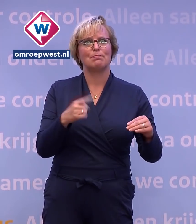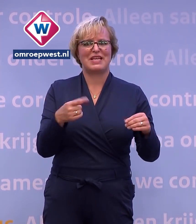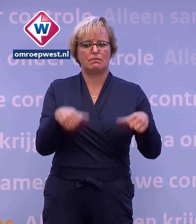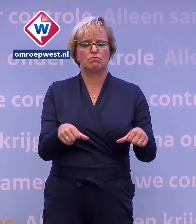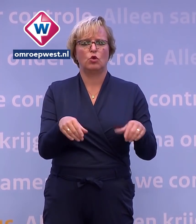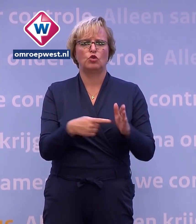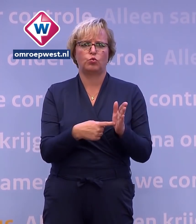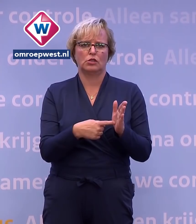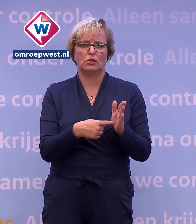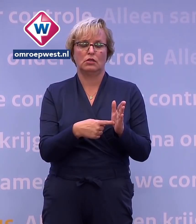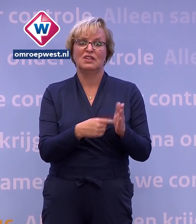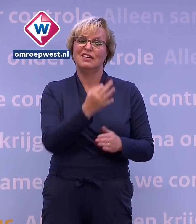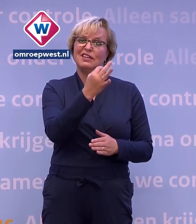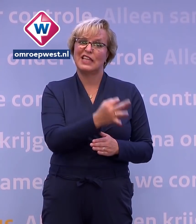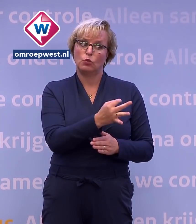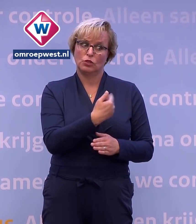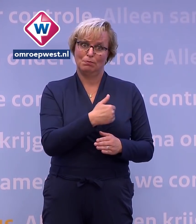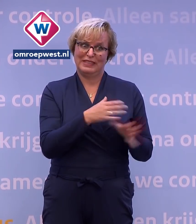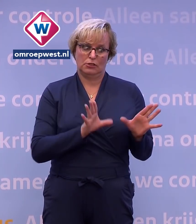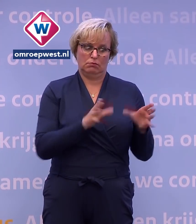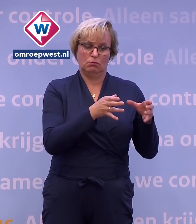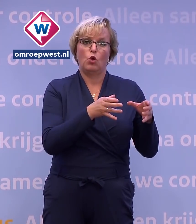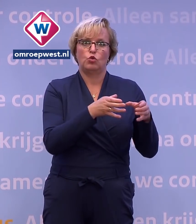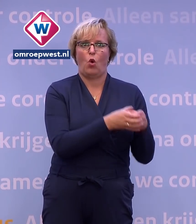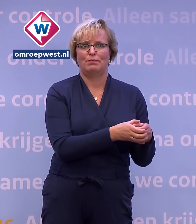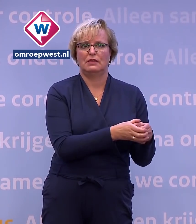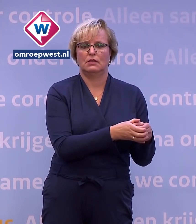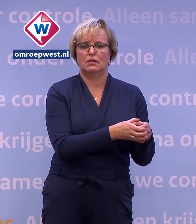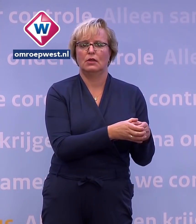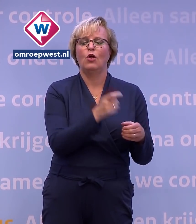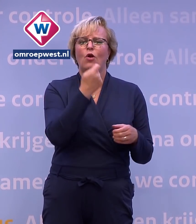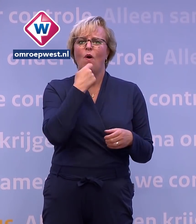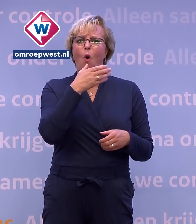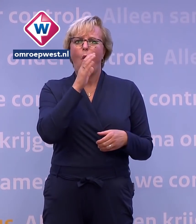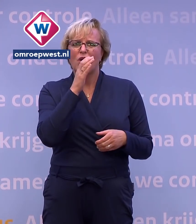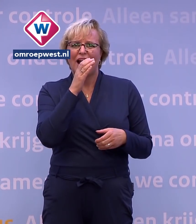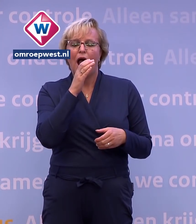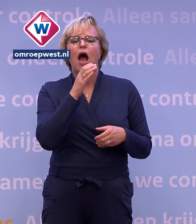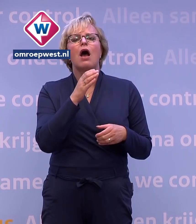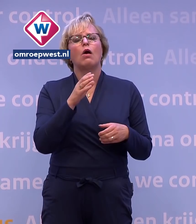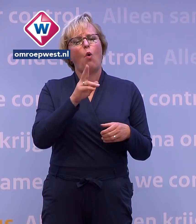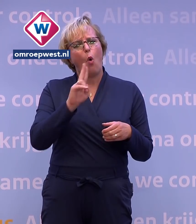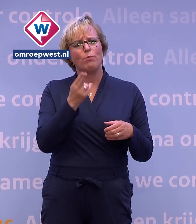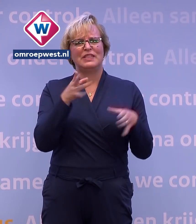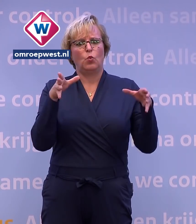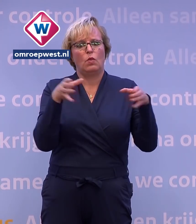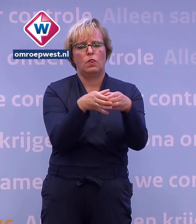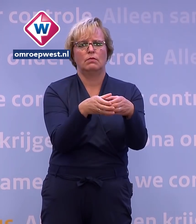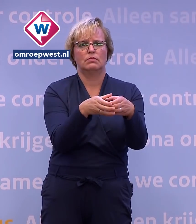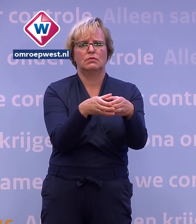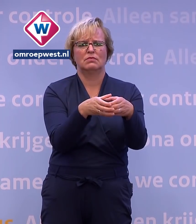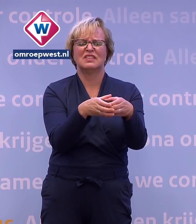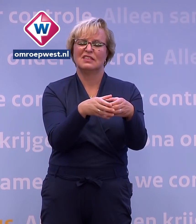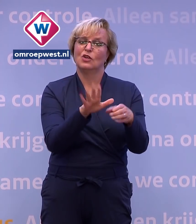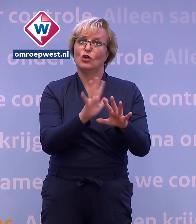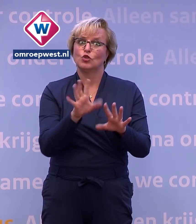Dan mogen we thuis nog minder mensen ontvangen. Dan moeten we de groepen in de horeca weer beperken. En